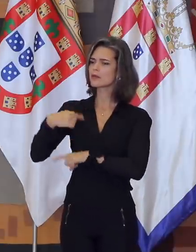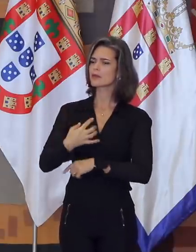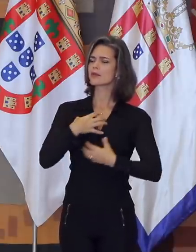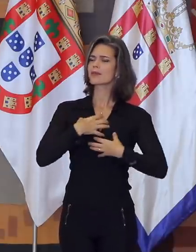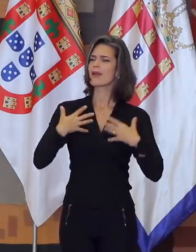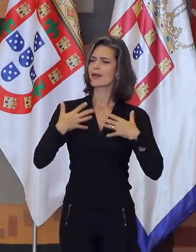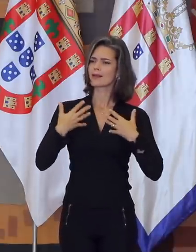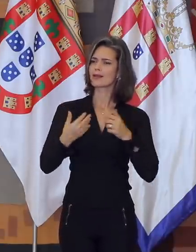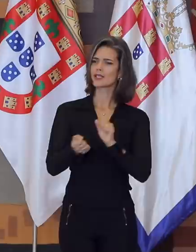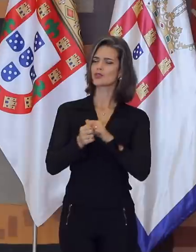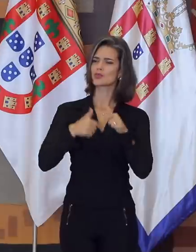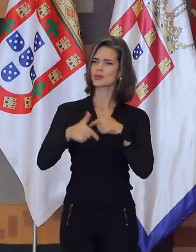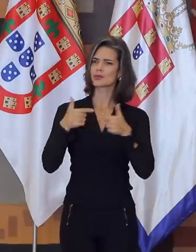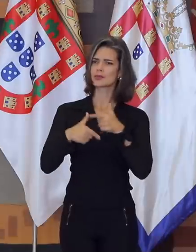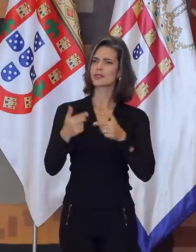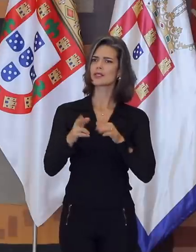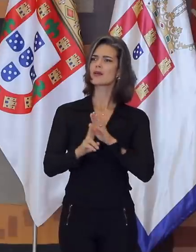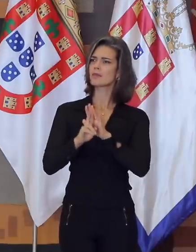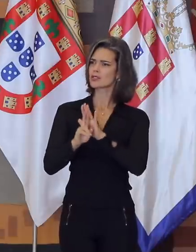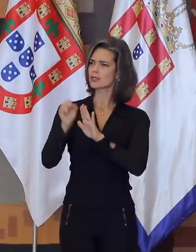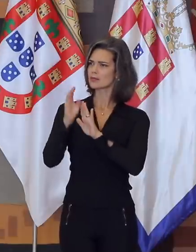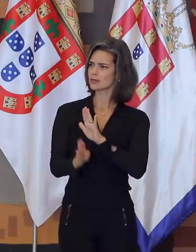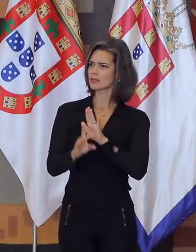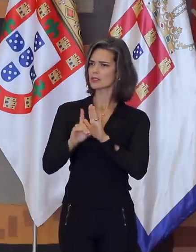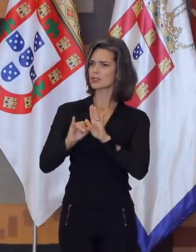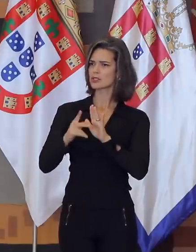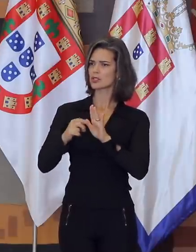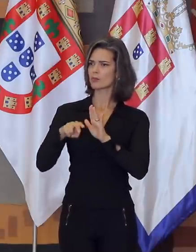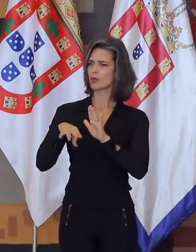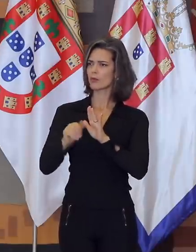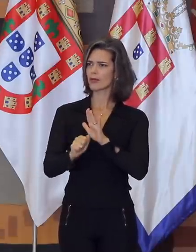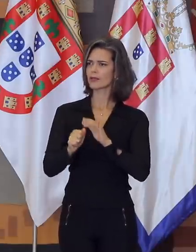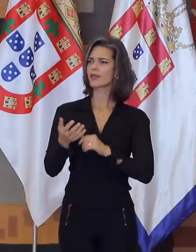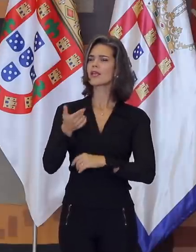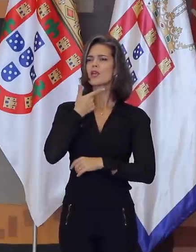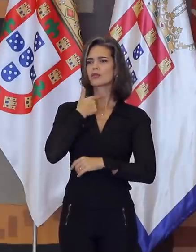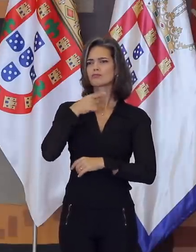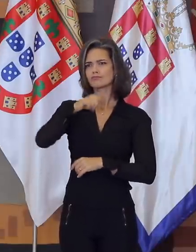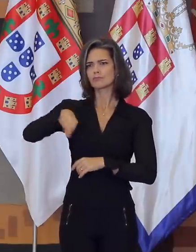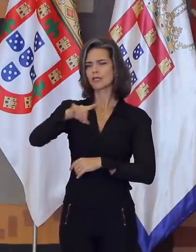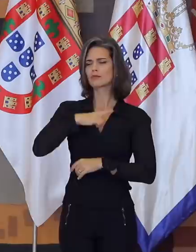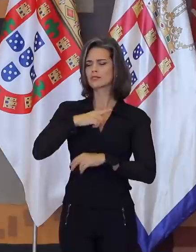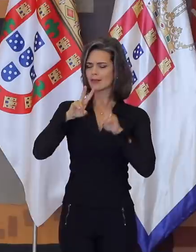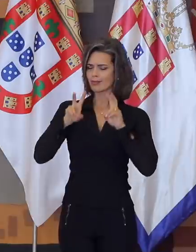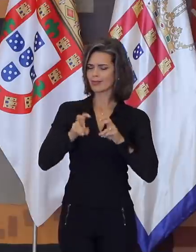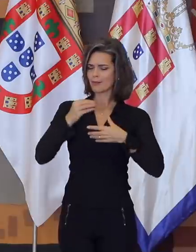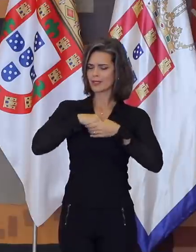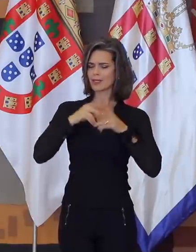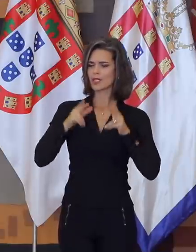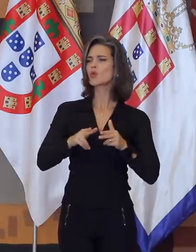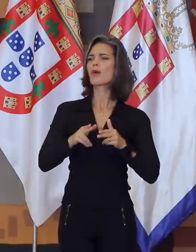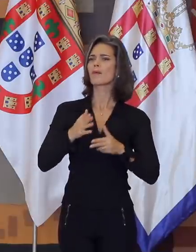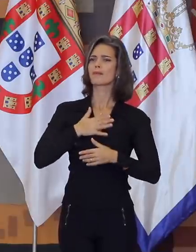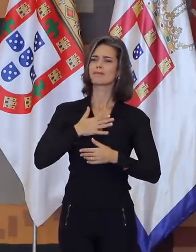paixão pela diplomacia. Desejo sinceramente que faça o seu o lema que me inspira e que adotamos para a